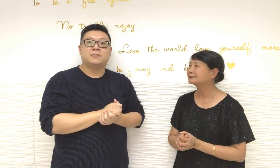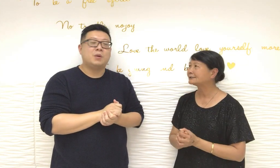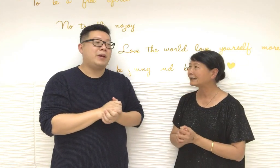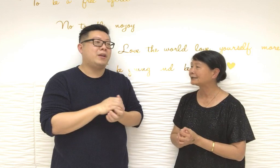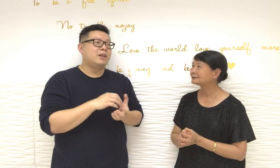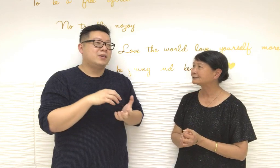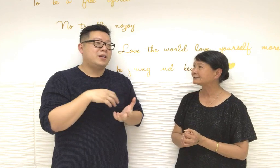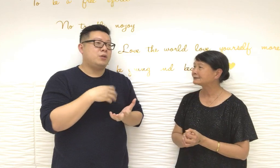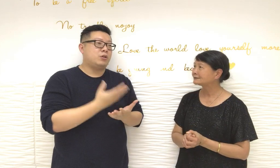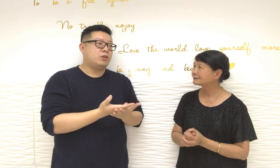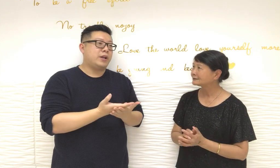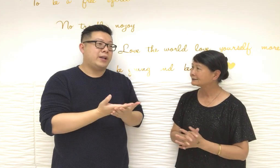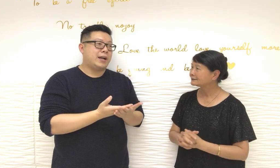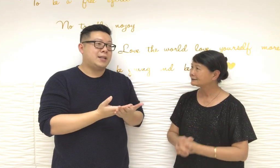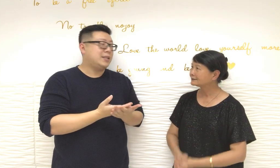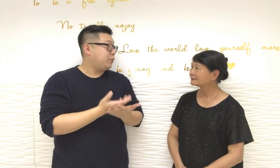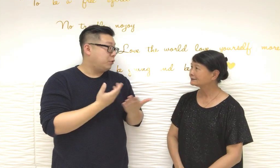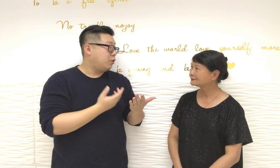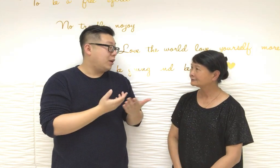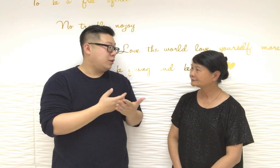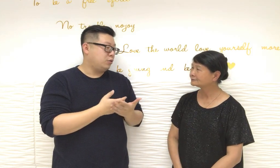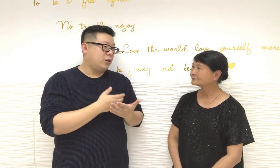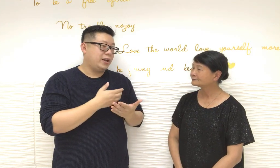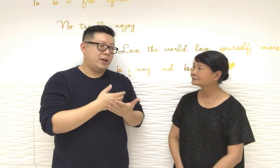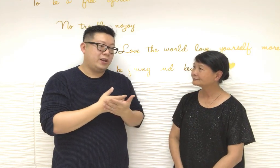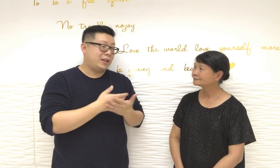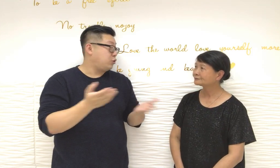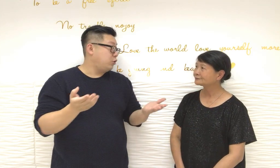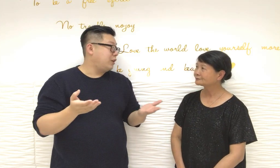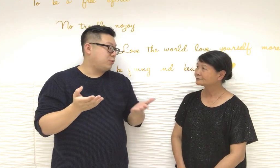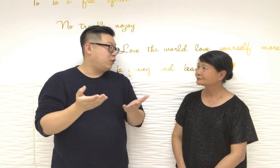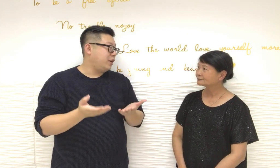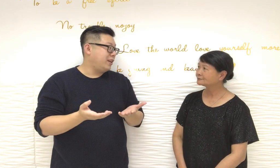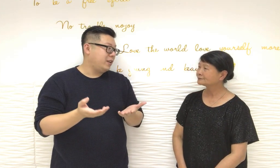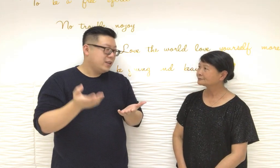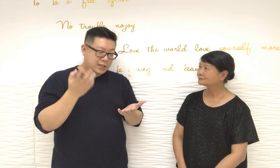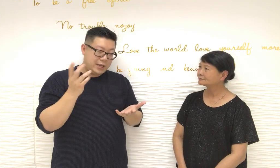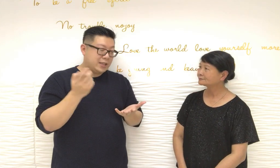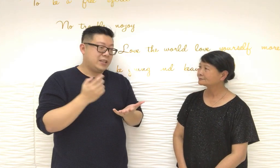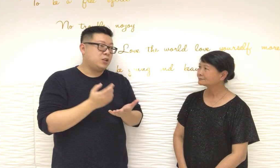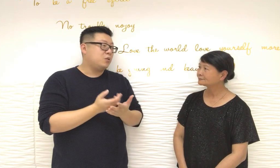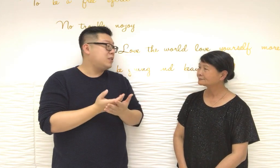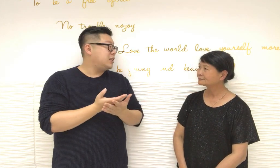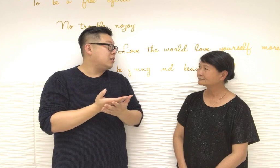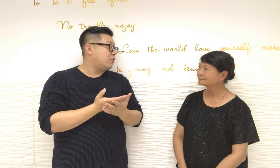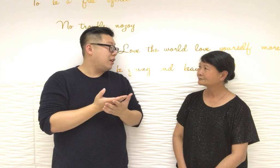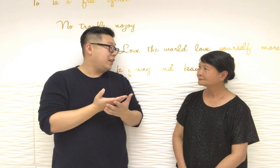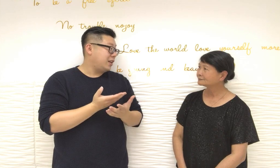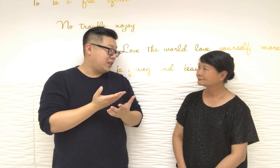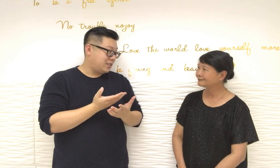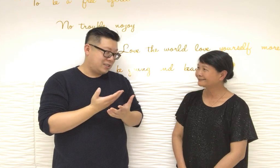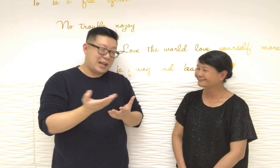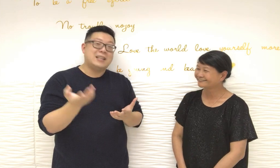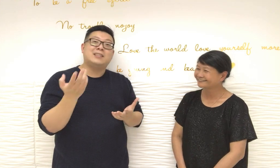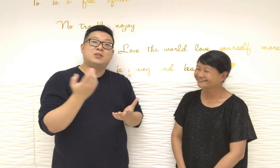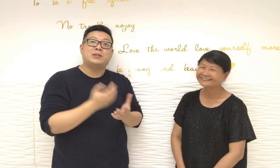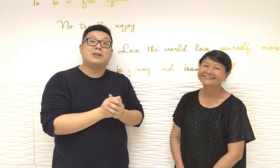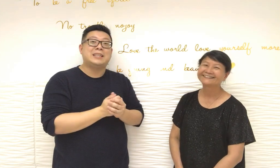因為如果大家知其門都好如果你入住進去你自己去洗廁所你又想洗走一些錢